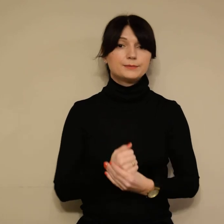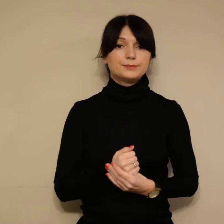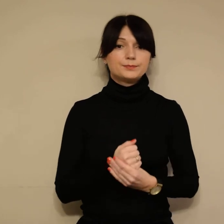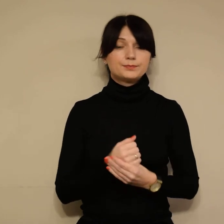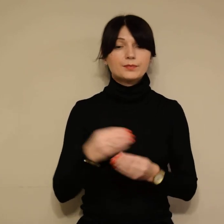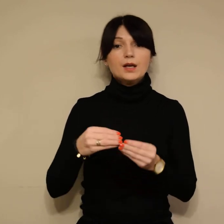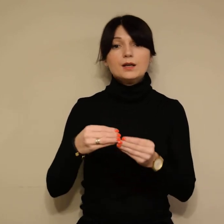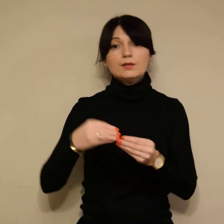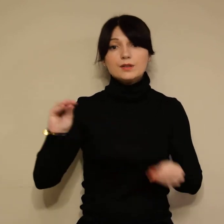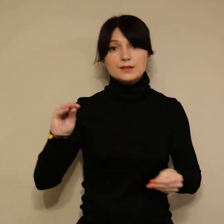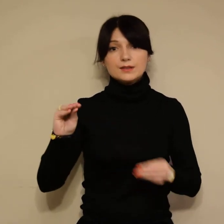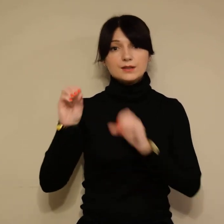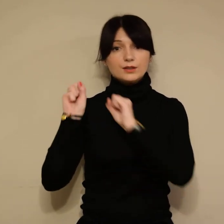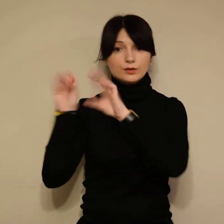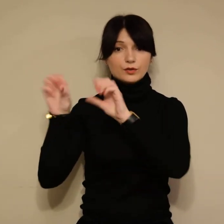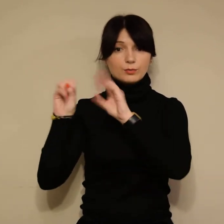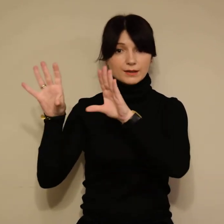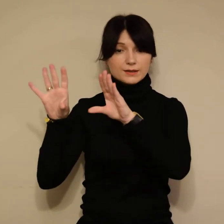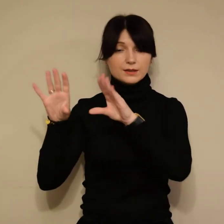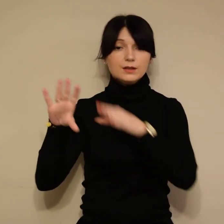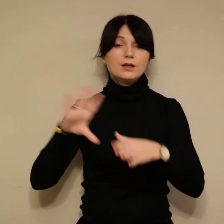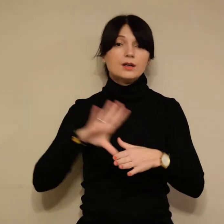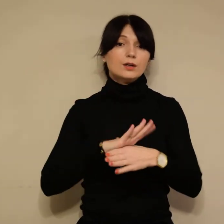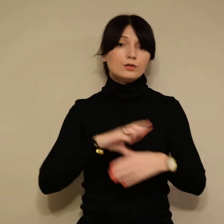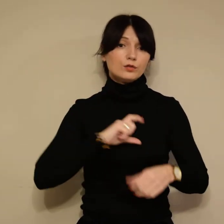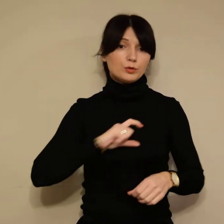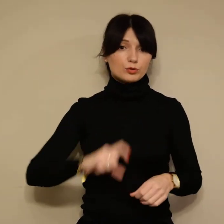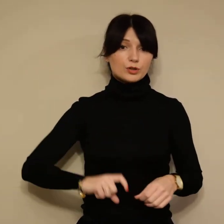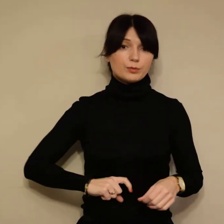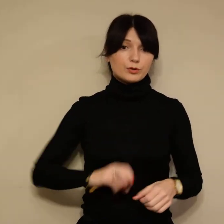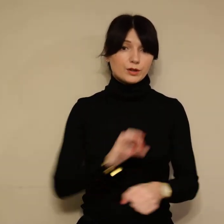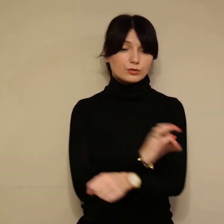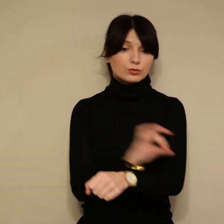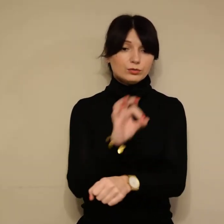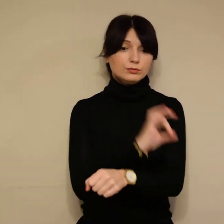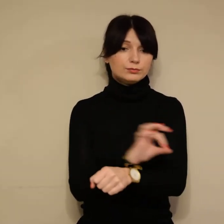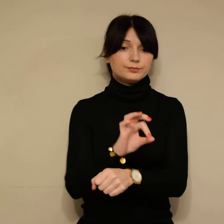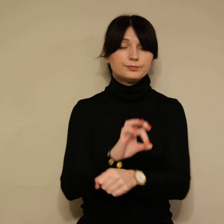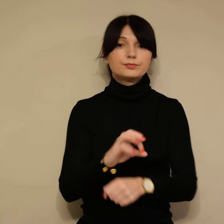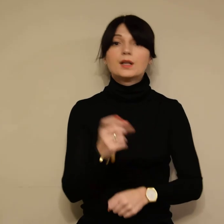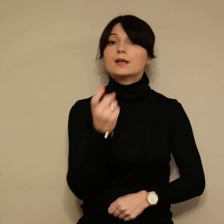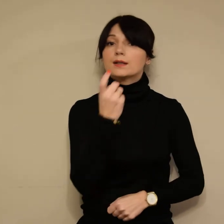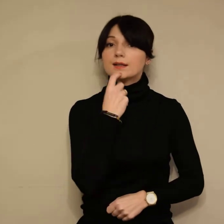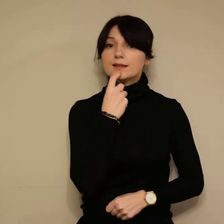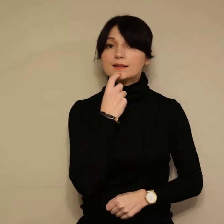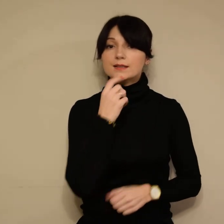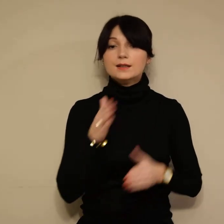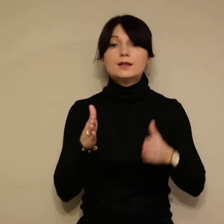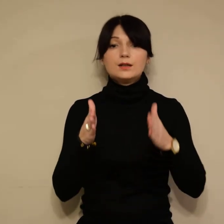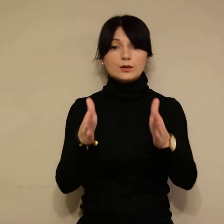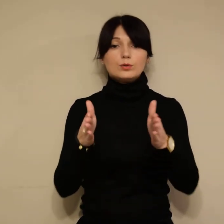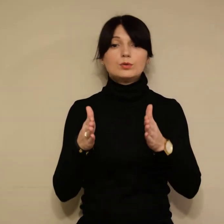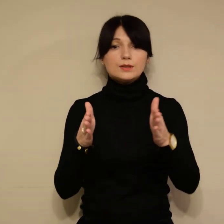Więcej informacji w biurze projektu Pielce, ul.